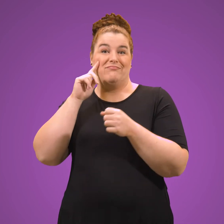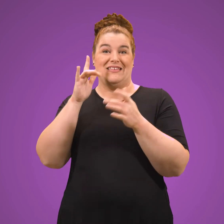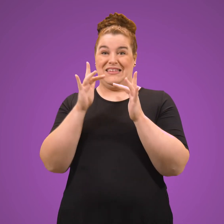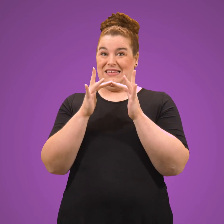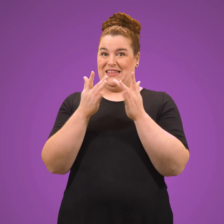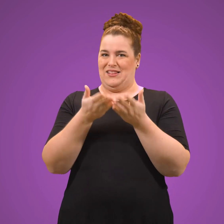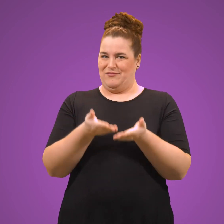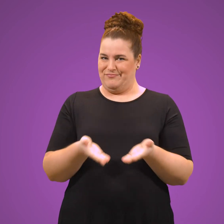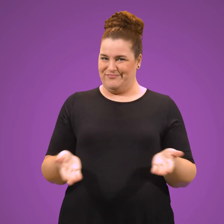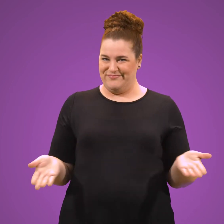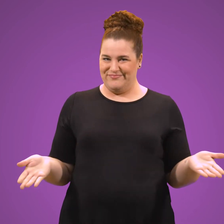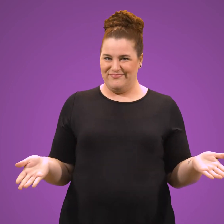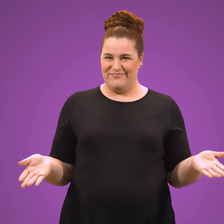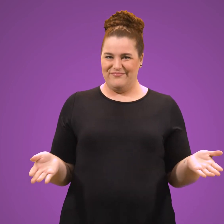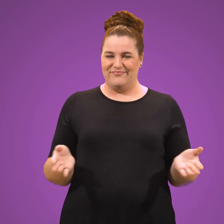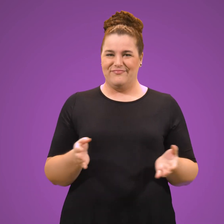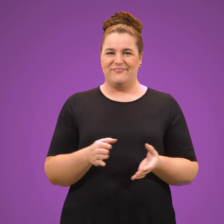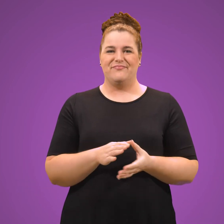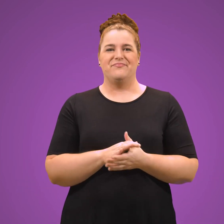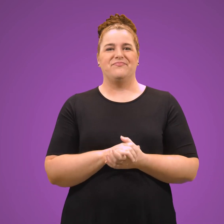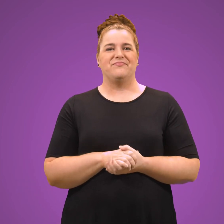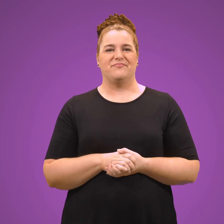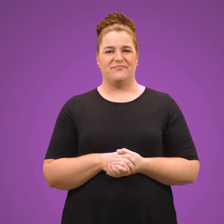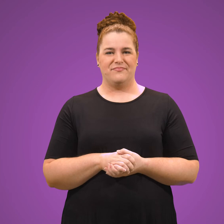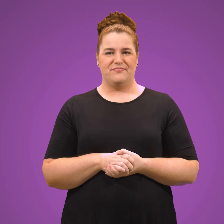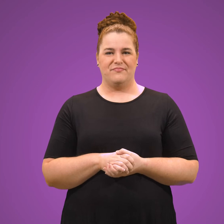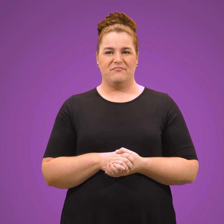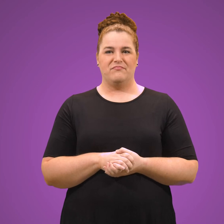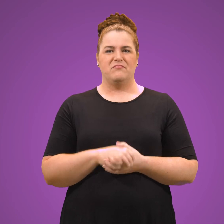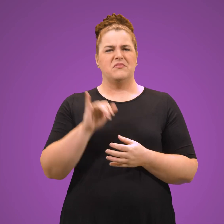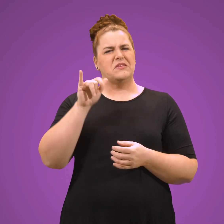Ou de la solidarité sociale en consultant le site Web suivant